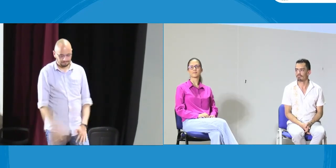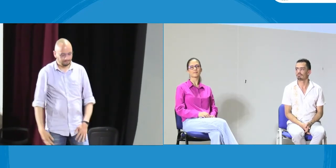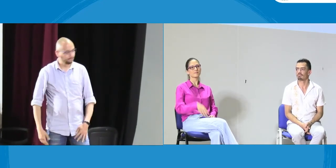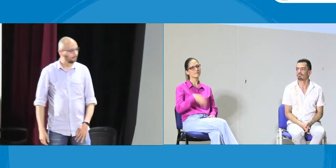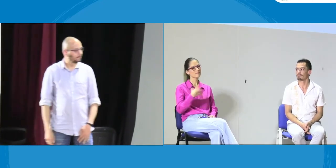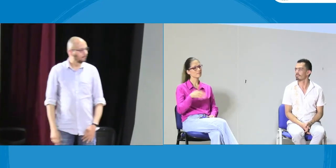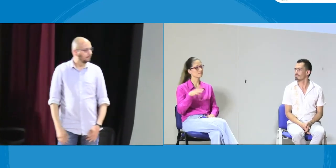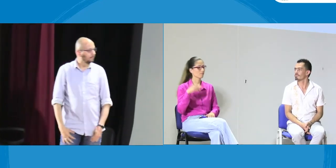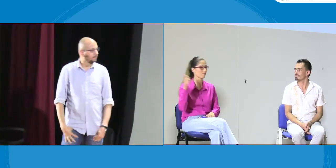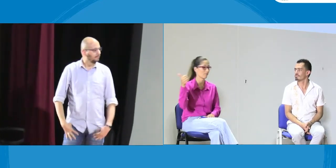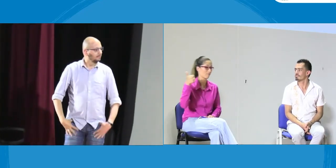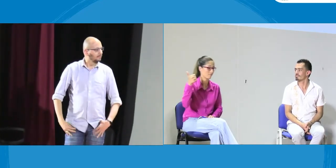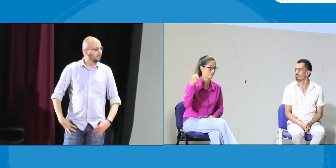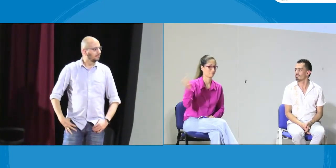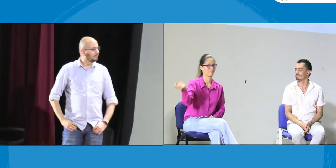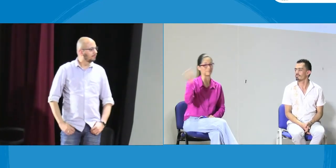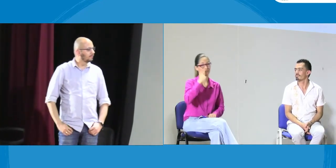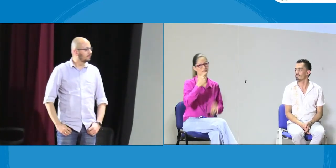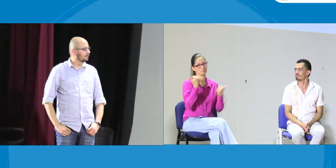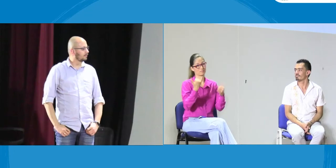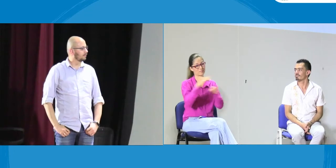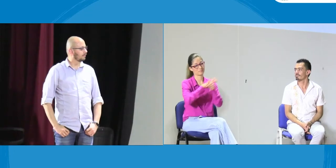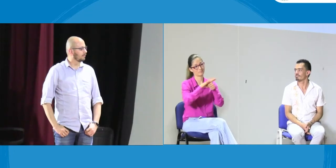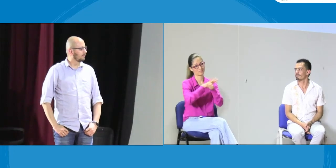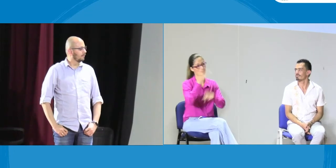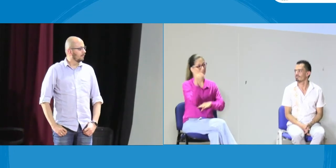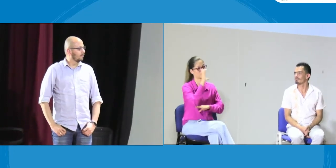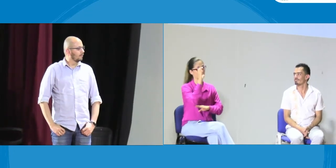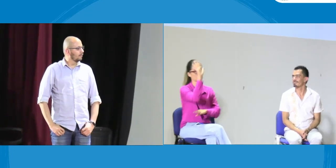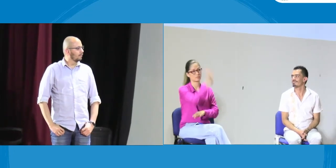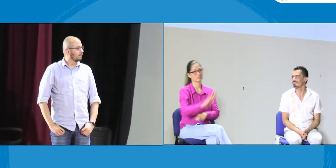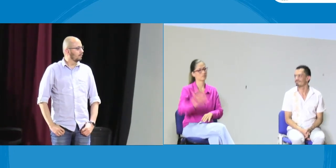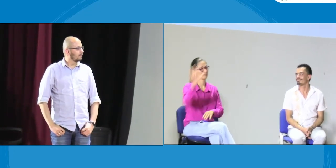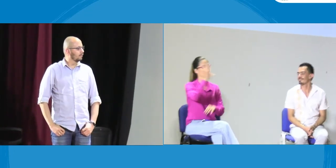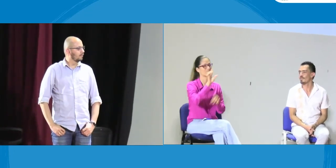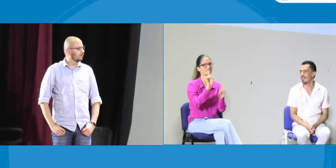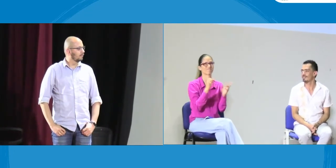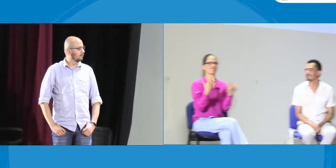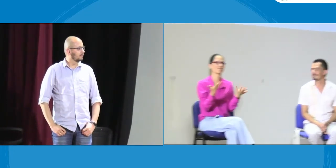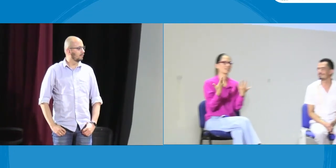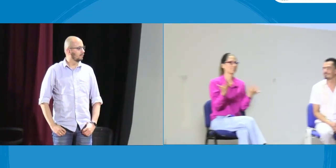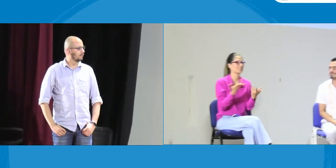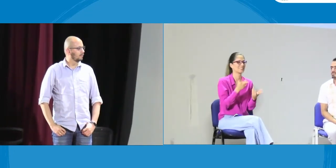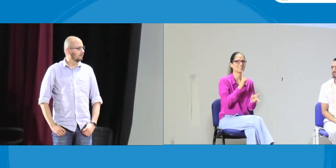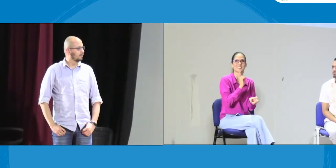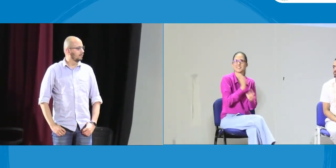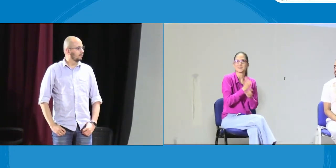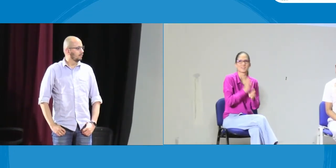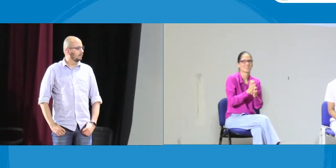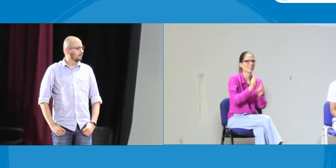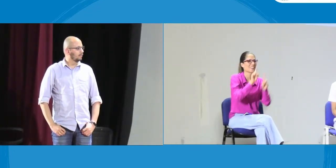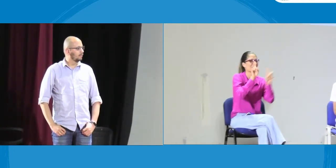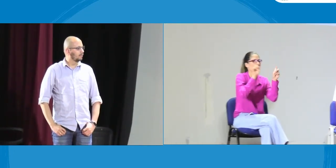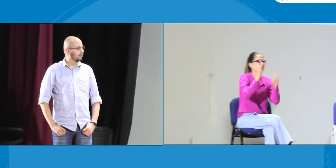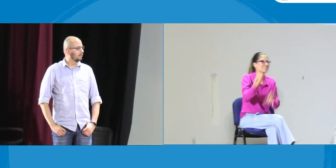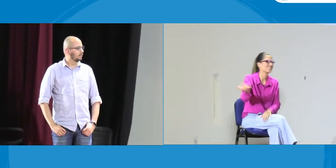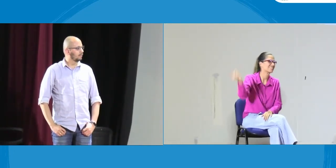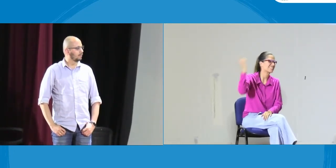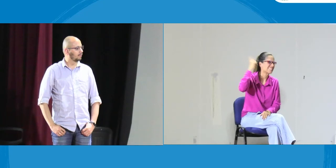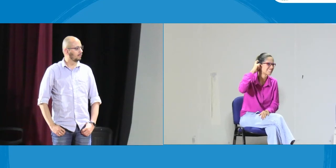Y eso sí me pone a pensar. ¿Cómo manejar esta situación? Si me podría decir. Bueno, a ver. Creo que